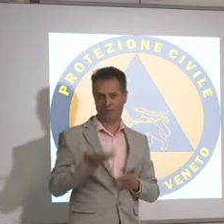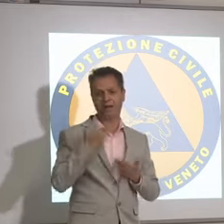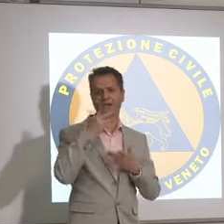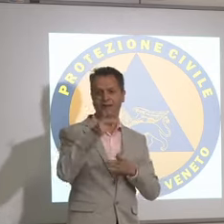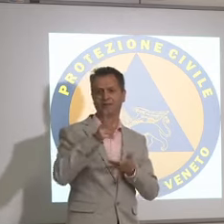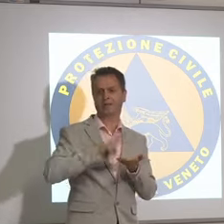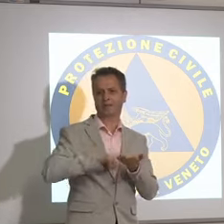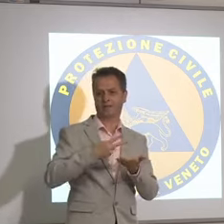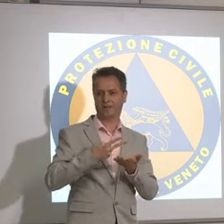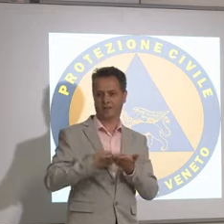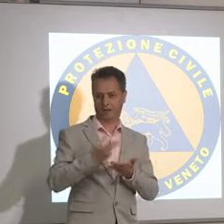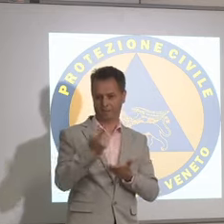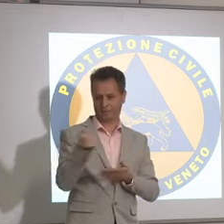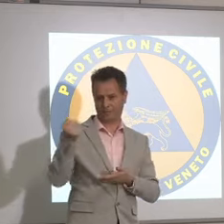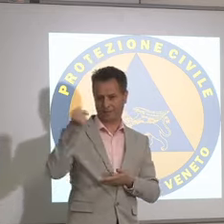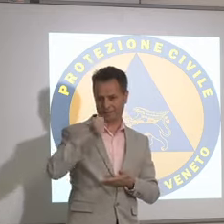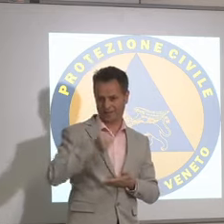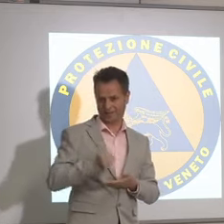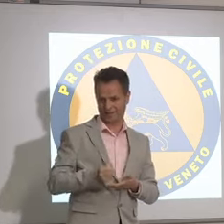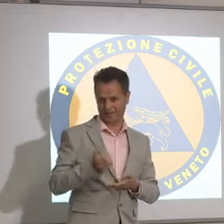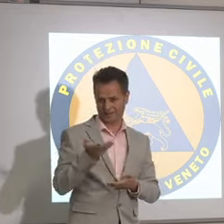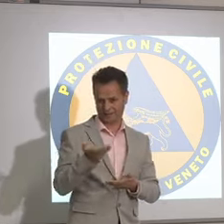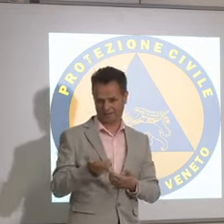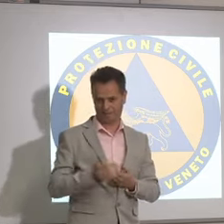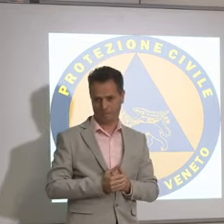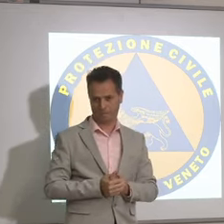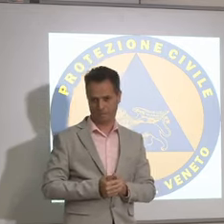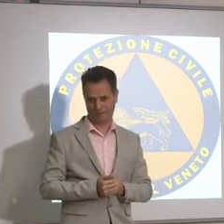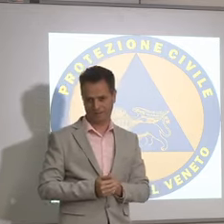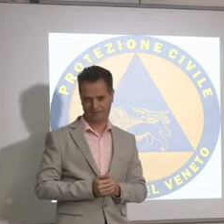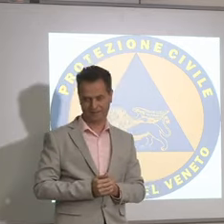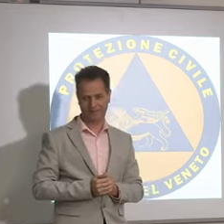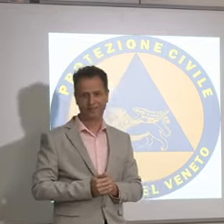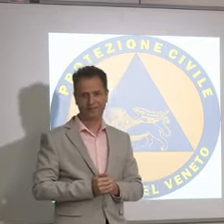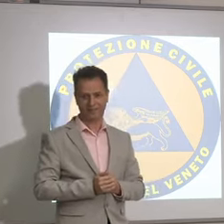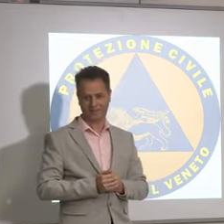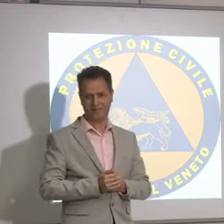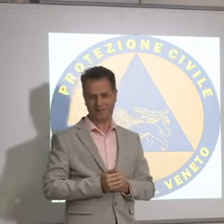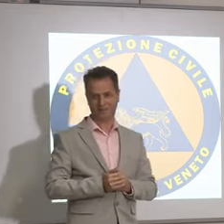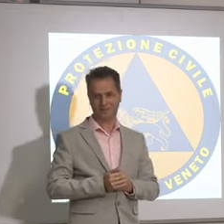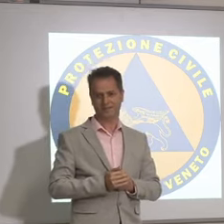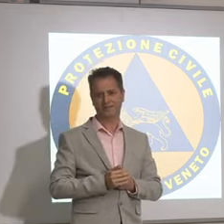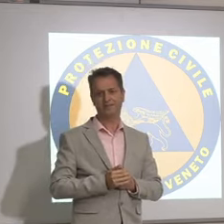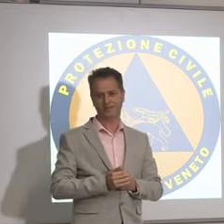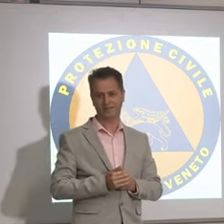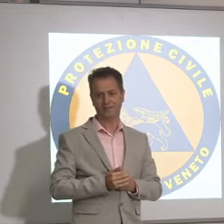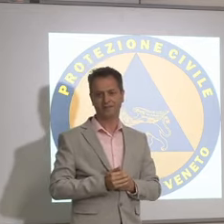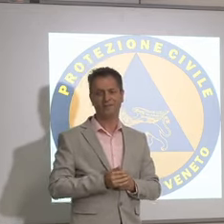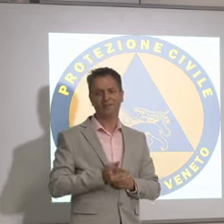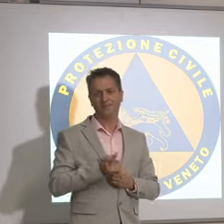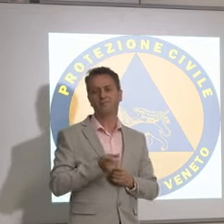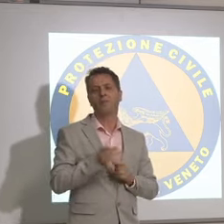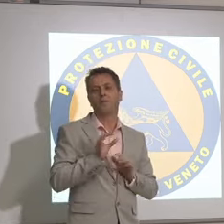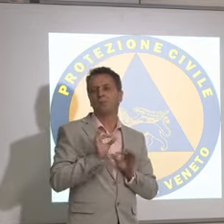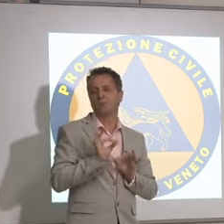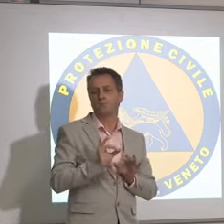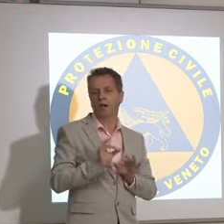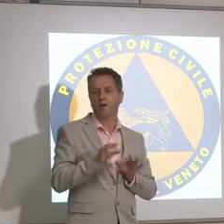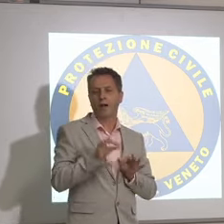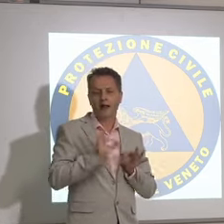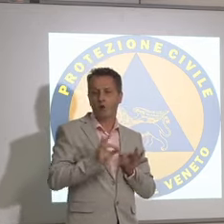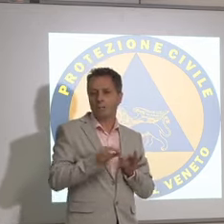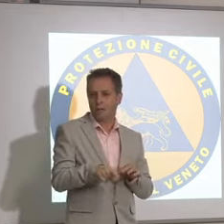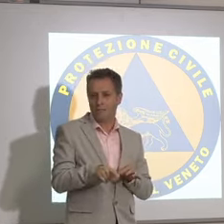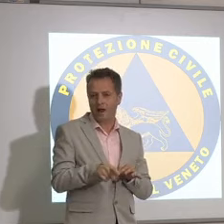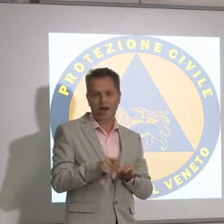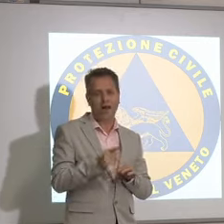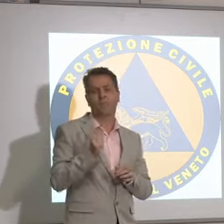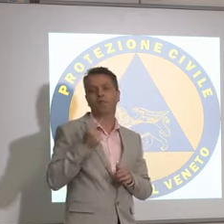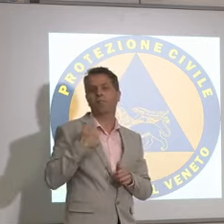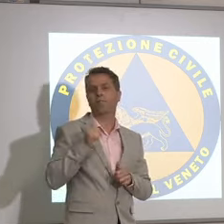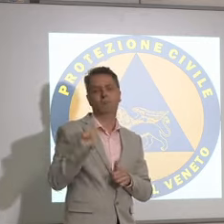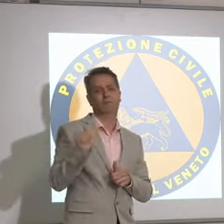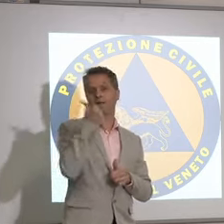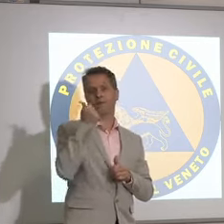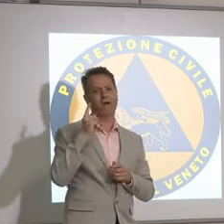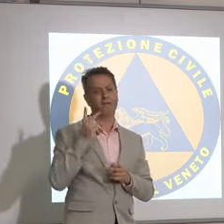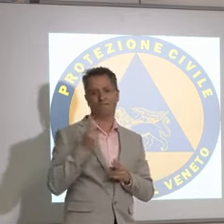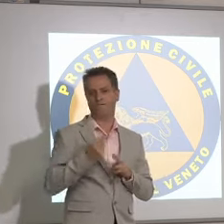persone sorde di aver messo in disposizione l'interprete di lingua dei segni